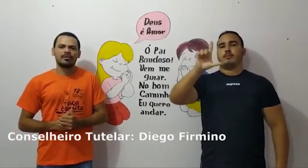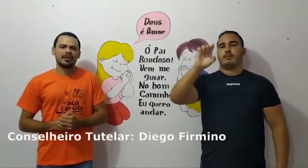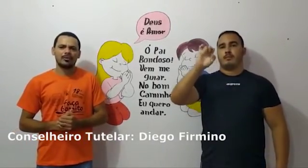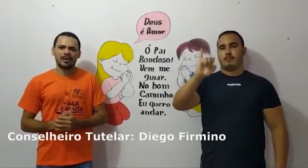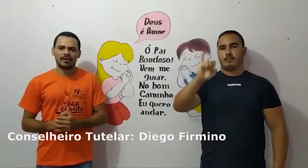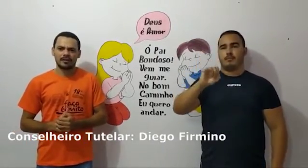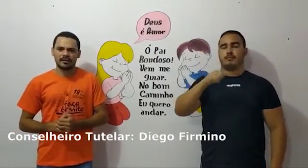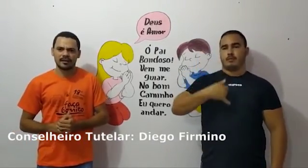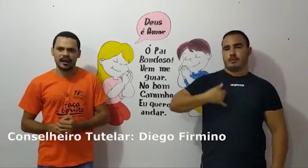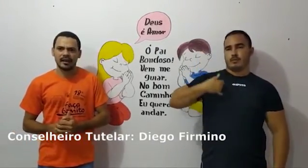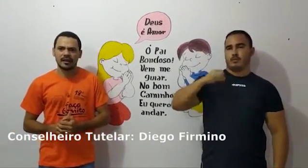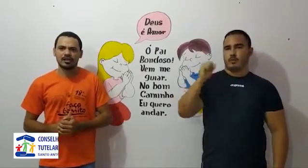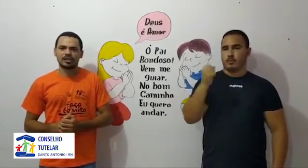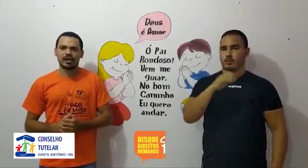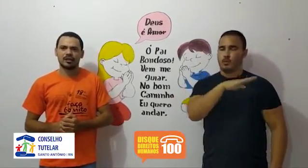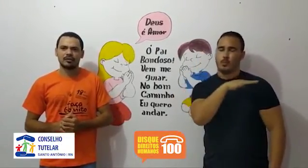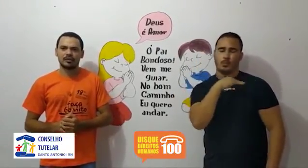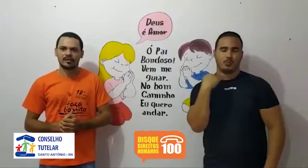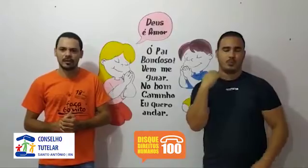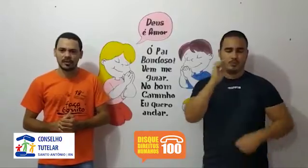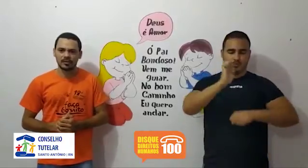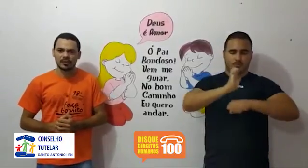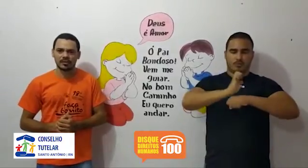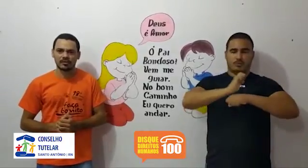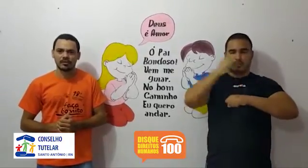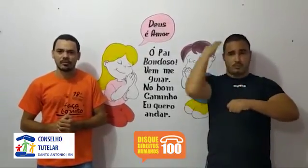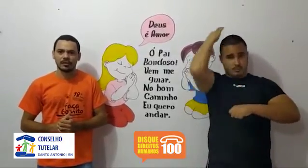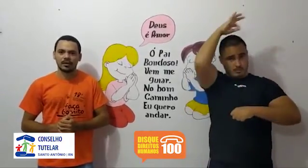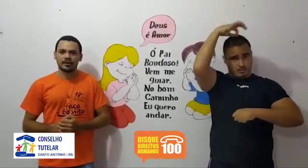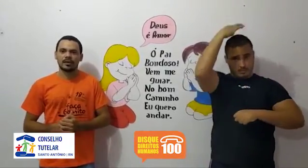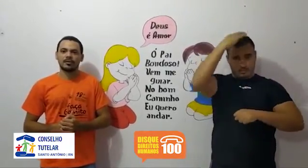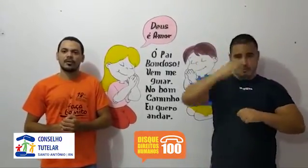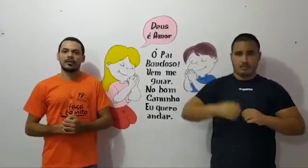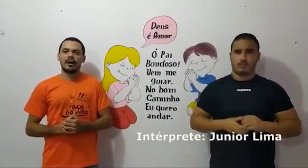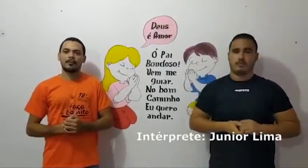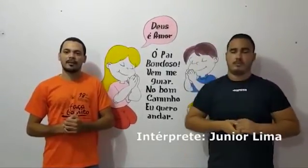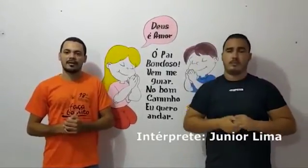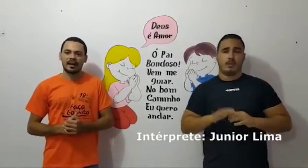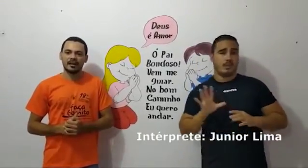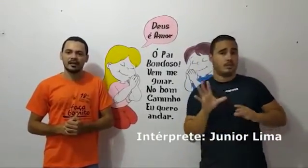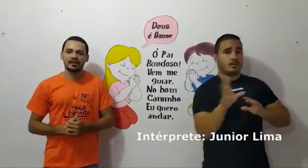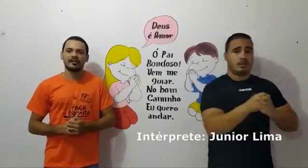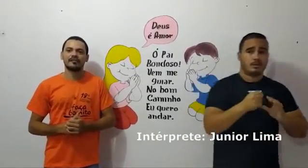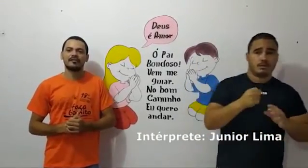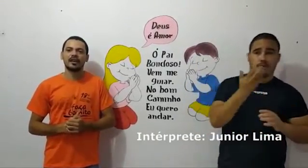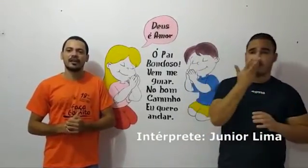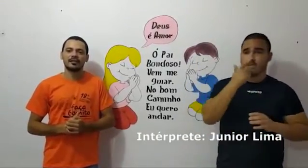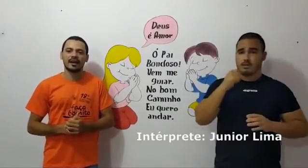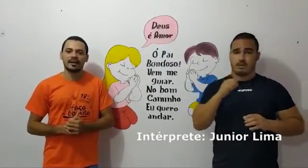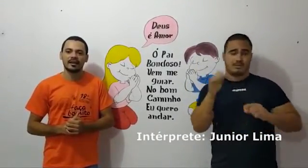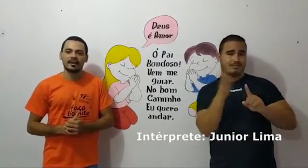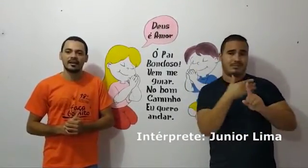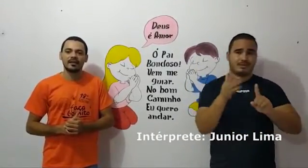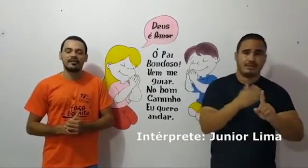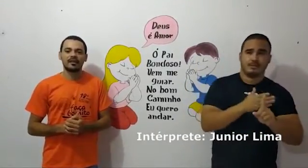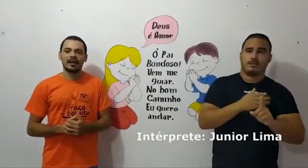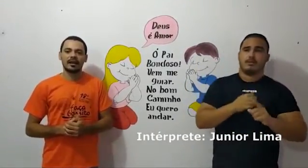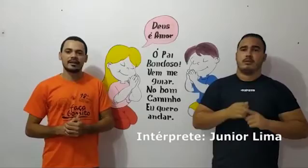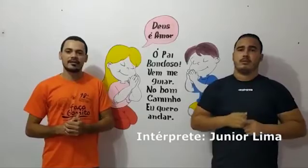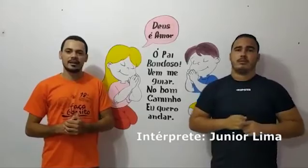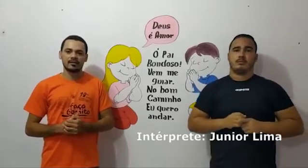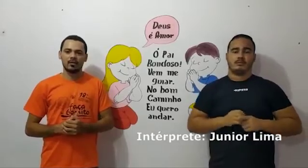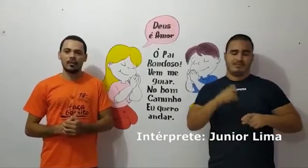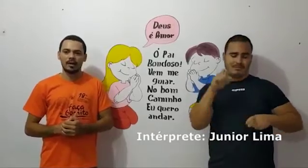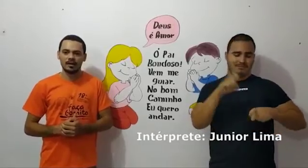foi brutalmente assassinada no estado do Espírito Santo, tendo sido raptada, violentada e